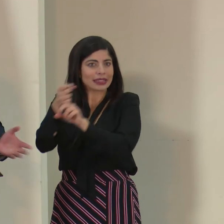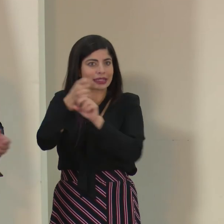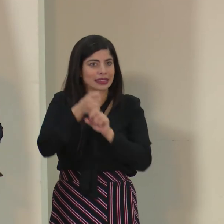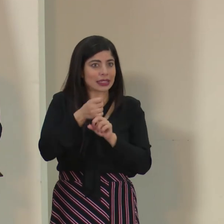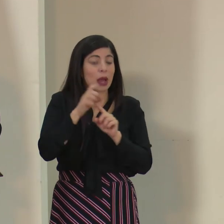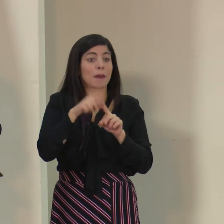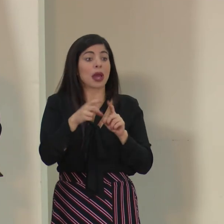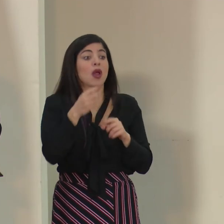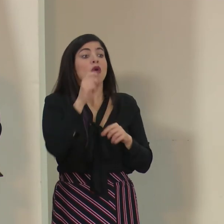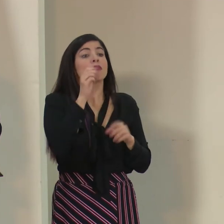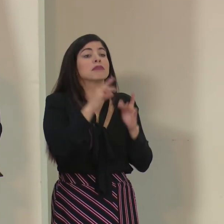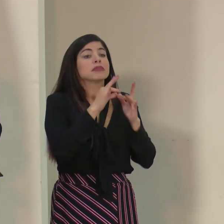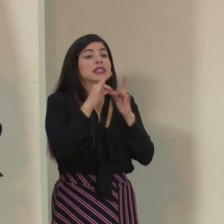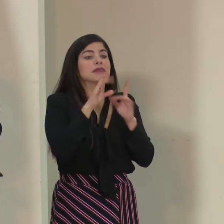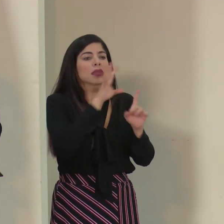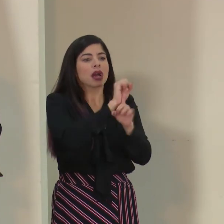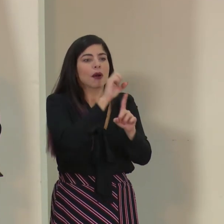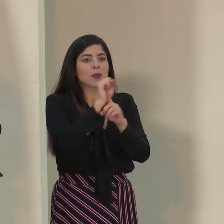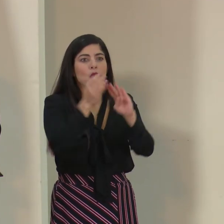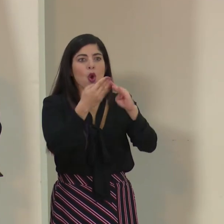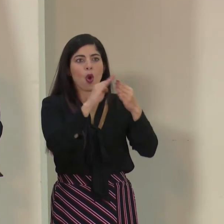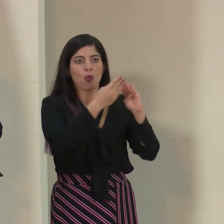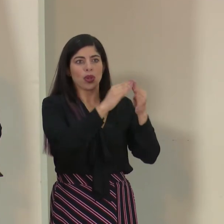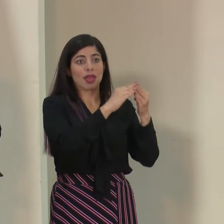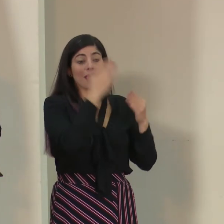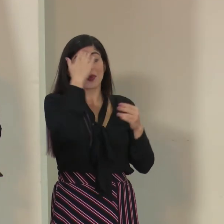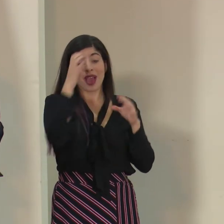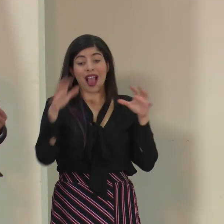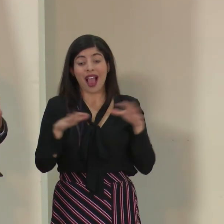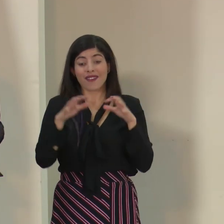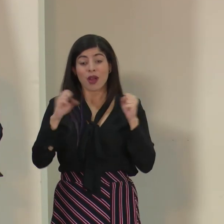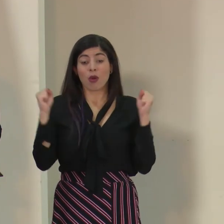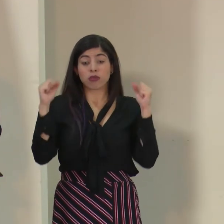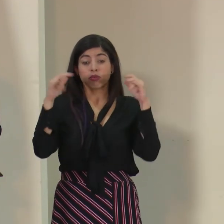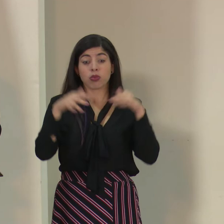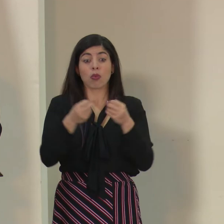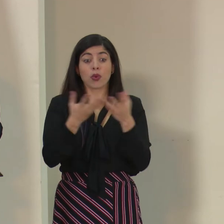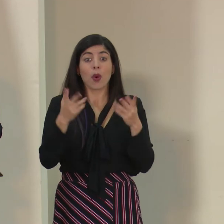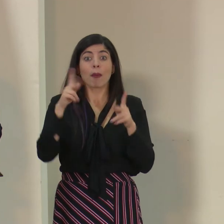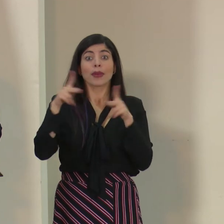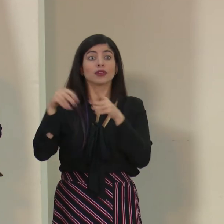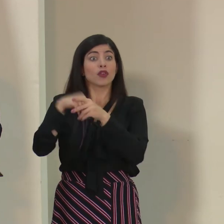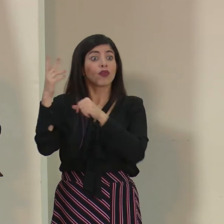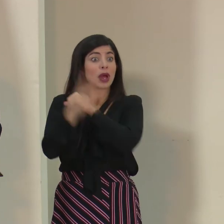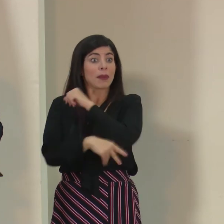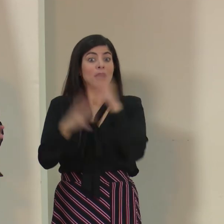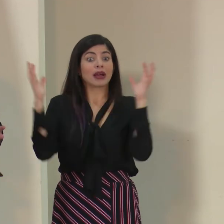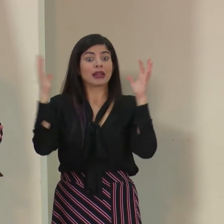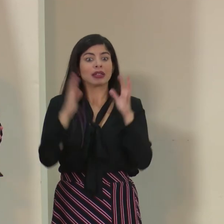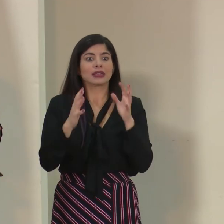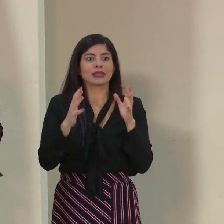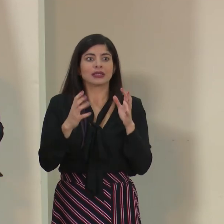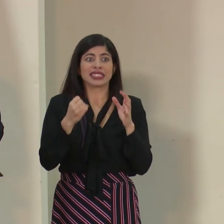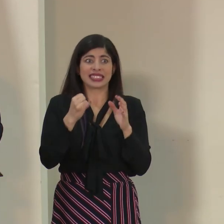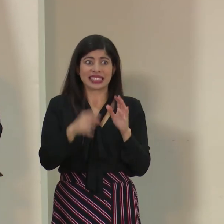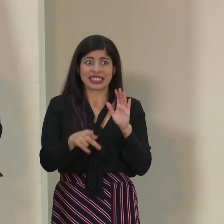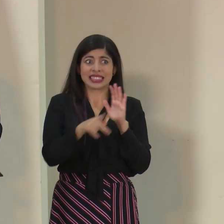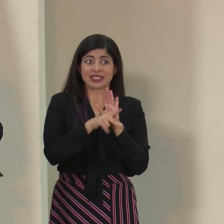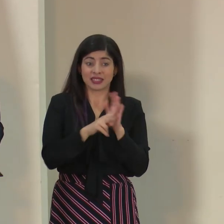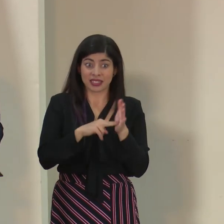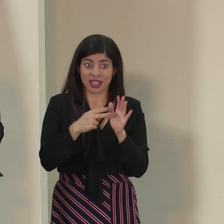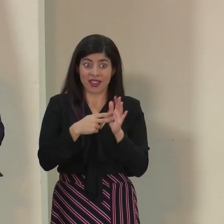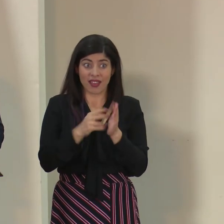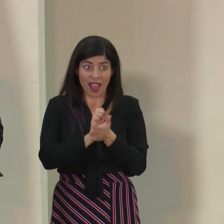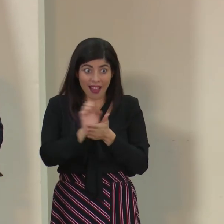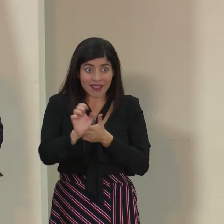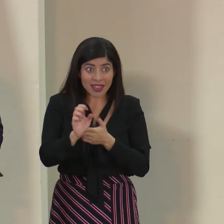puede captar en la comunidad. Eso es lo importante, que la gente esté haciendo eso. Porque los eventos de concentración masiva, hay gente que viene de afuera, no es tampoco si no la prohíbe, no hay ninguna garantía, como